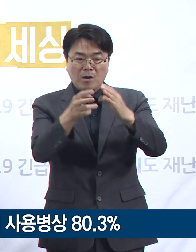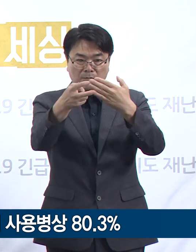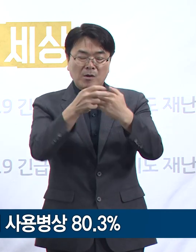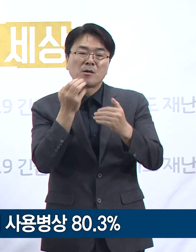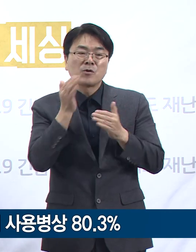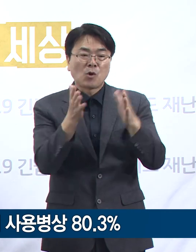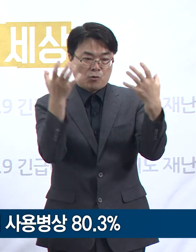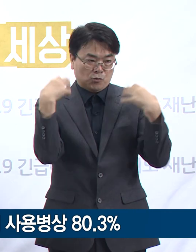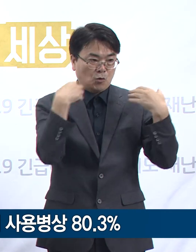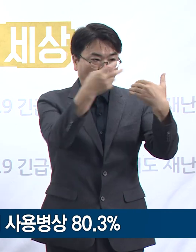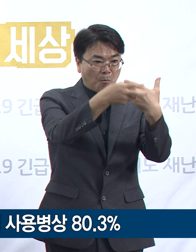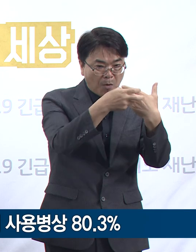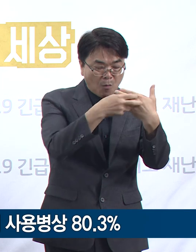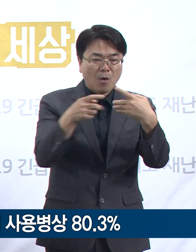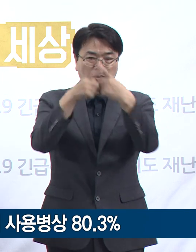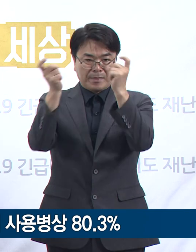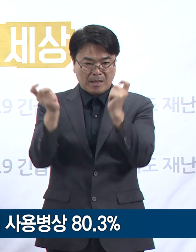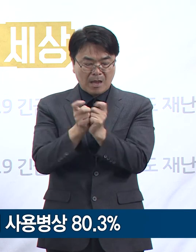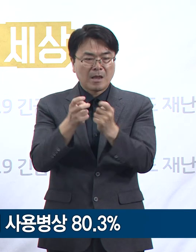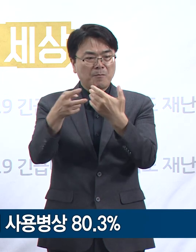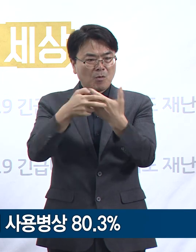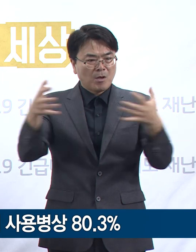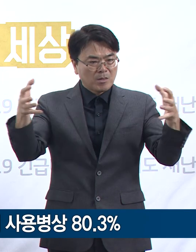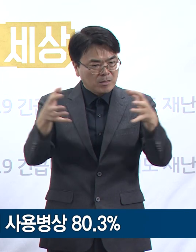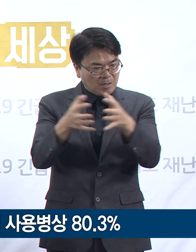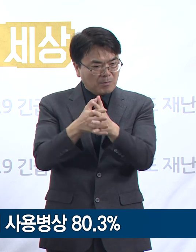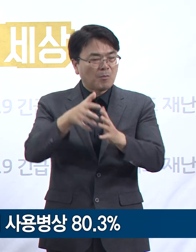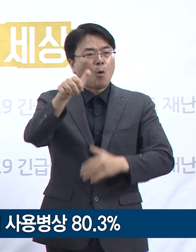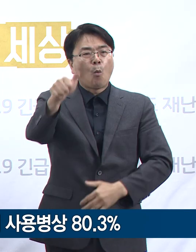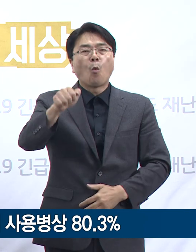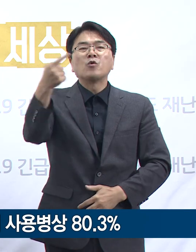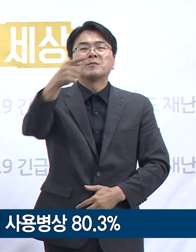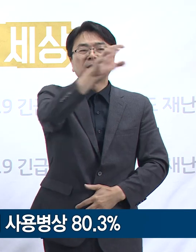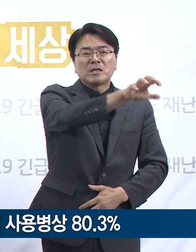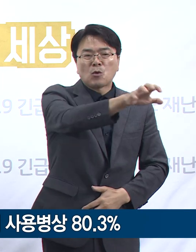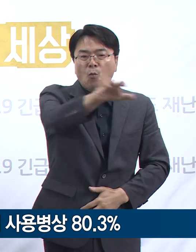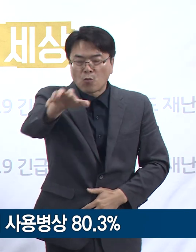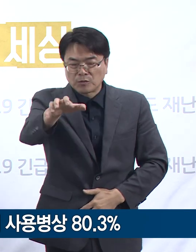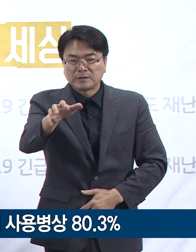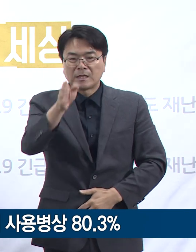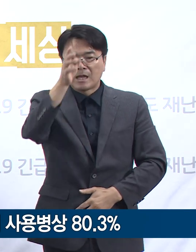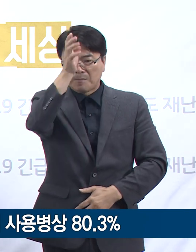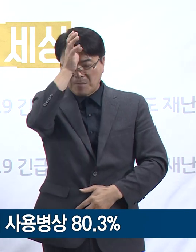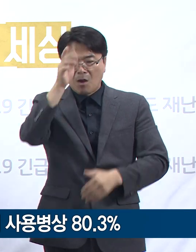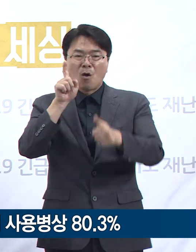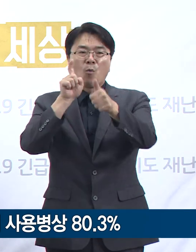민간병원 등 총 51개소로 확진자 격리 치료에 최선을 다하고 있습니다.